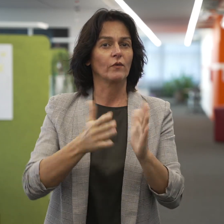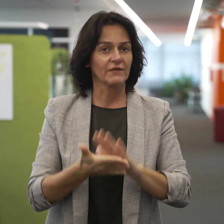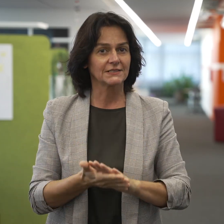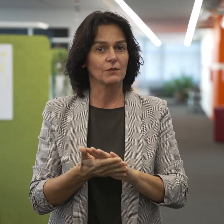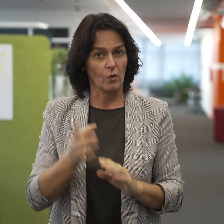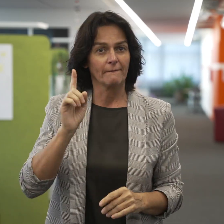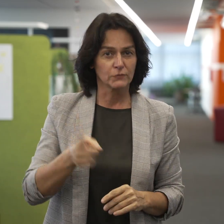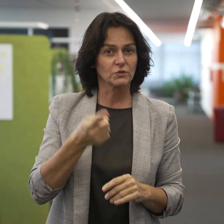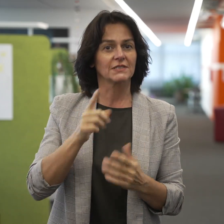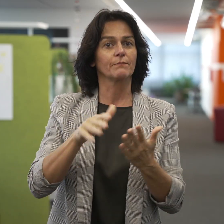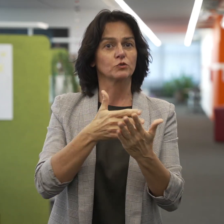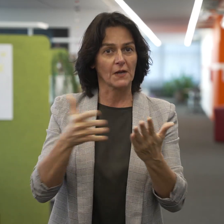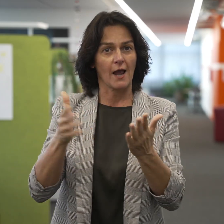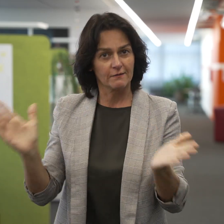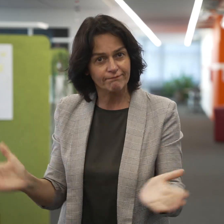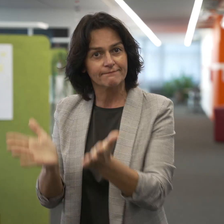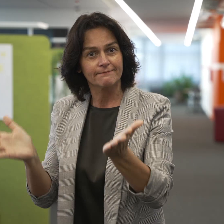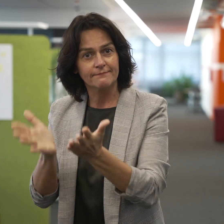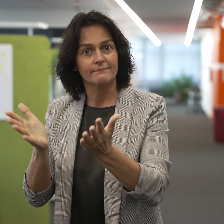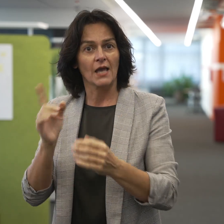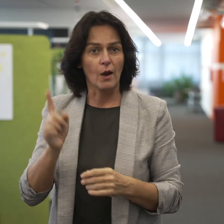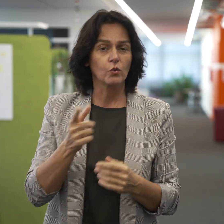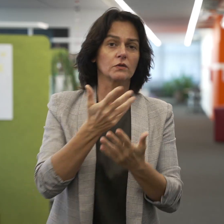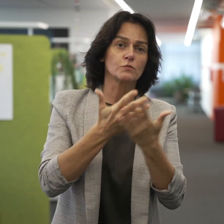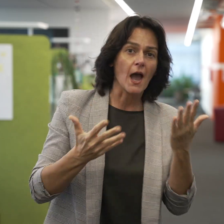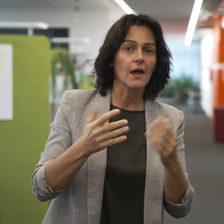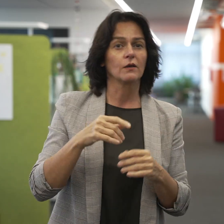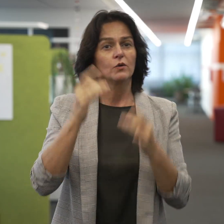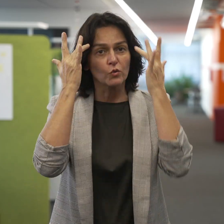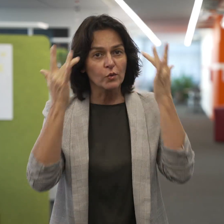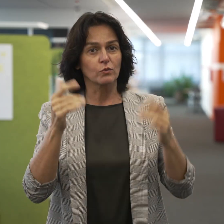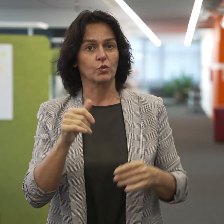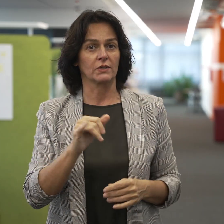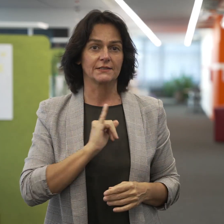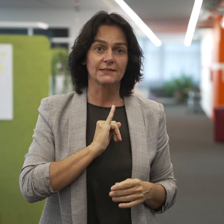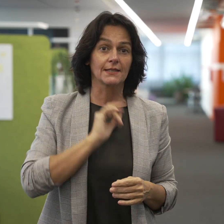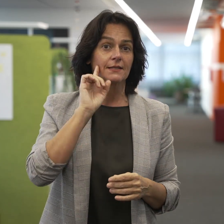Gebärdensprachen zu erleichtern und die sprachliche und kulturelle Identität der gehörlosen Menschen zu fördern.